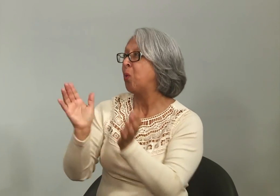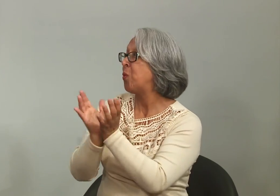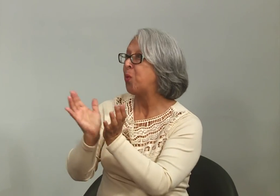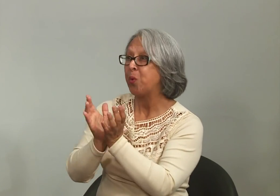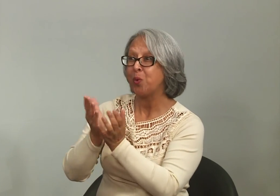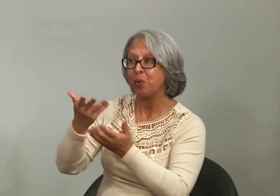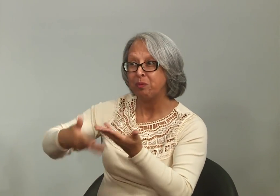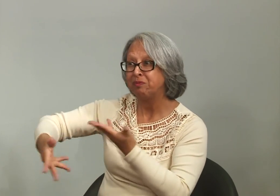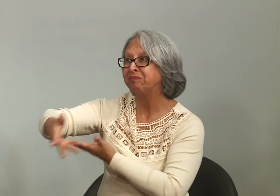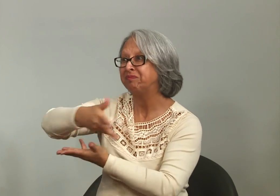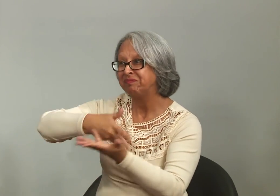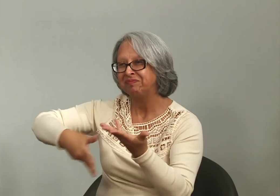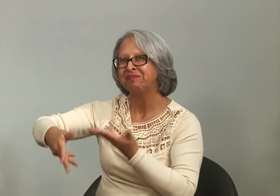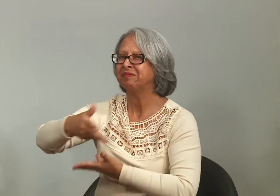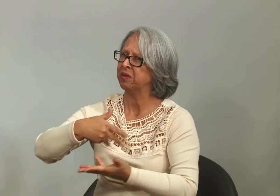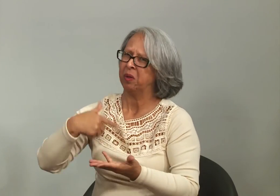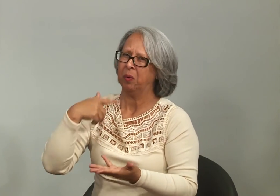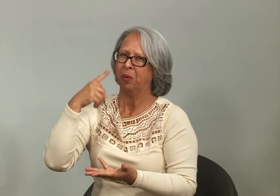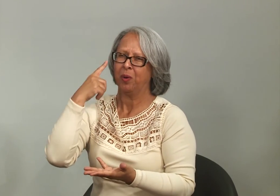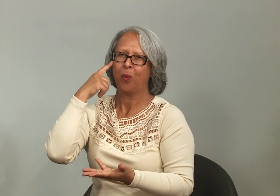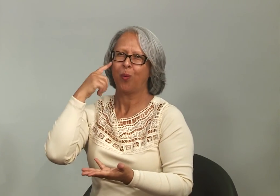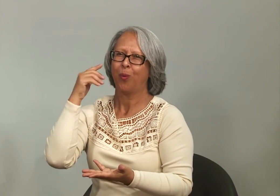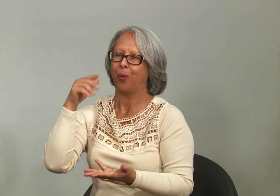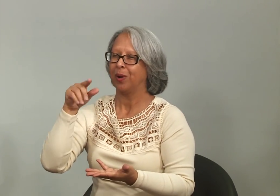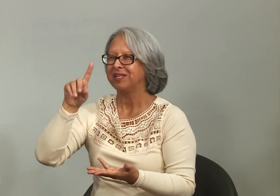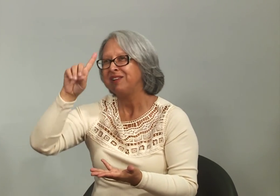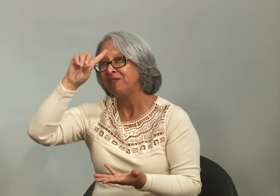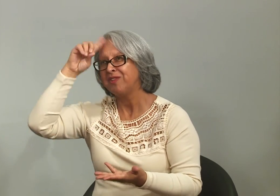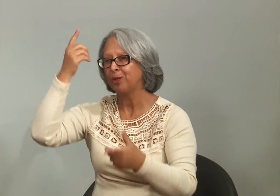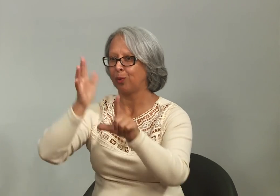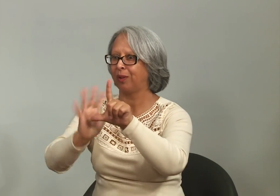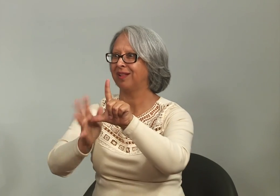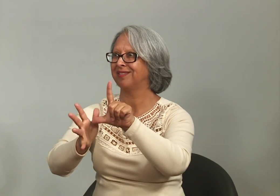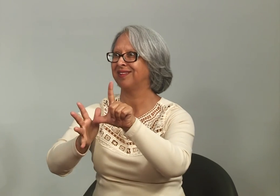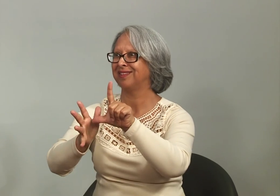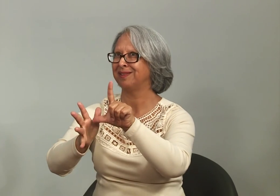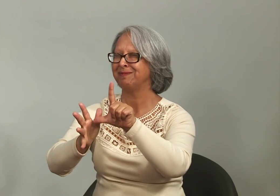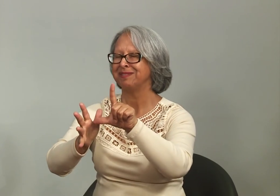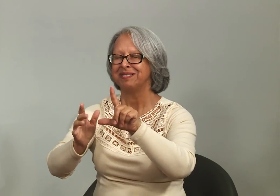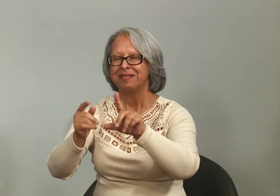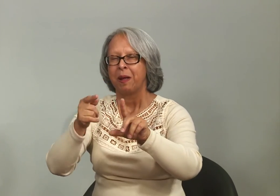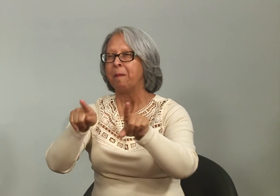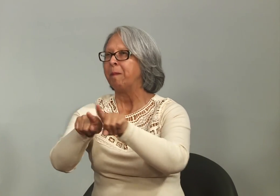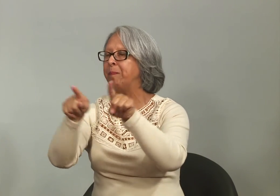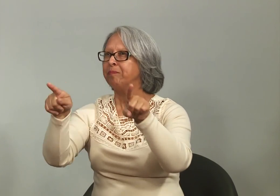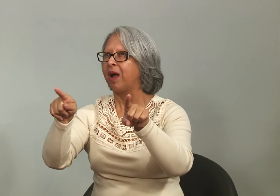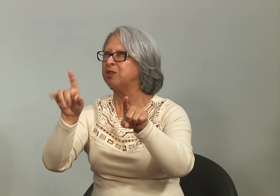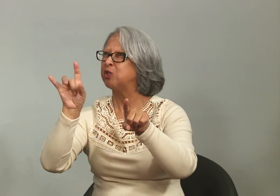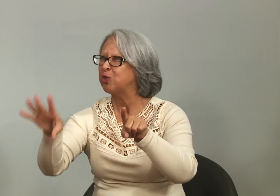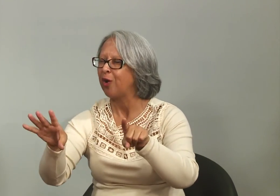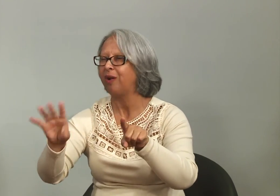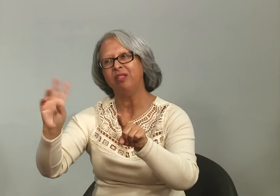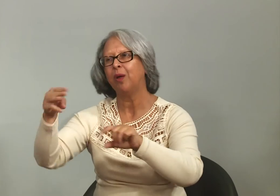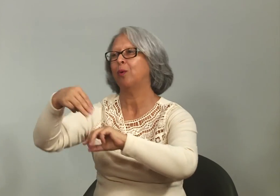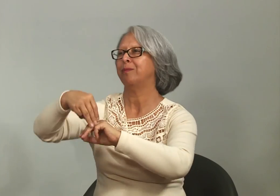professora da UFSC, também gaúcha. E, então, todo esse processo, né? Da graduação em língua brasileira de sinais, Letras Libras,